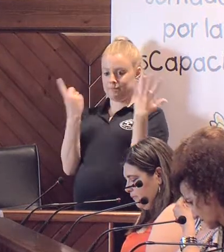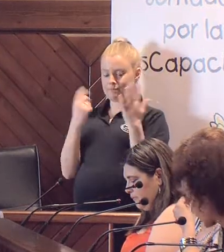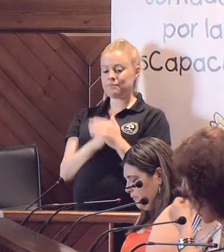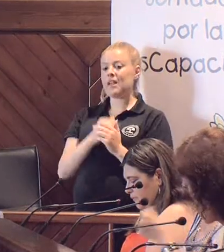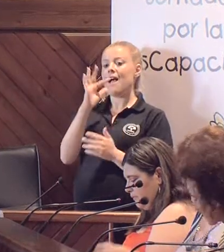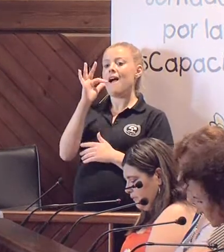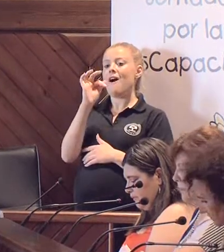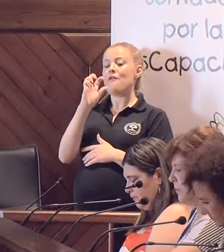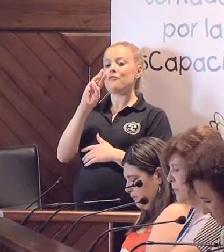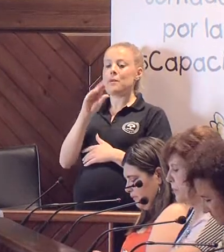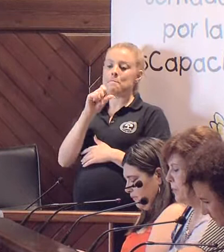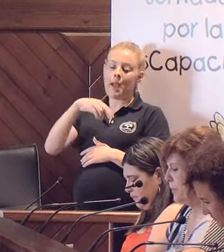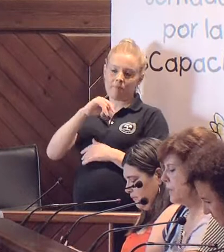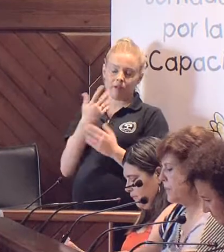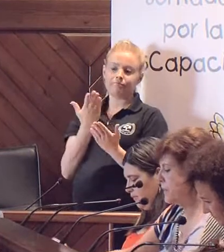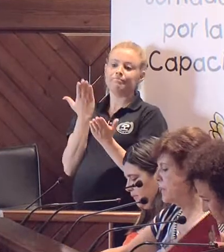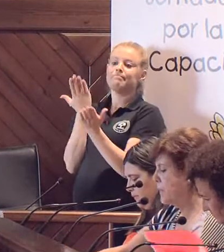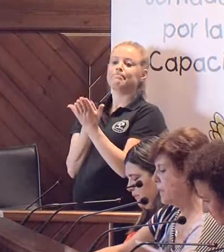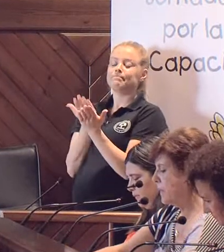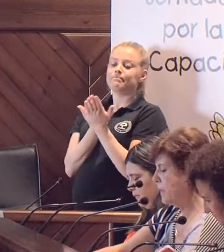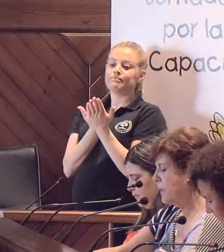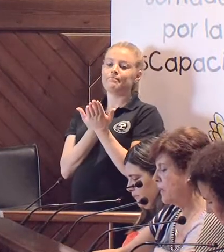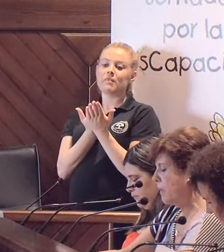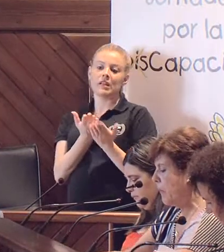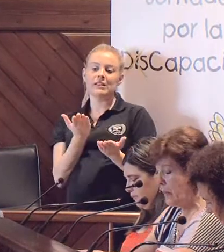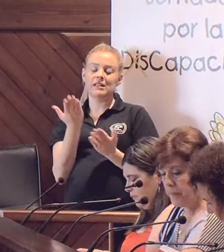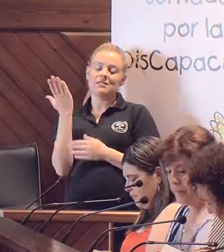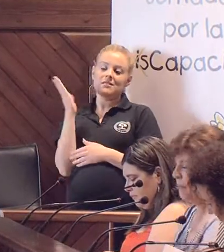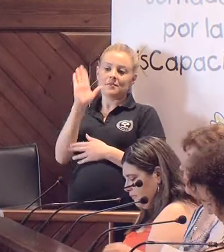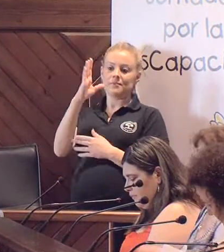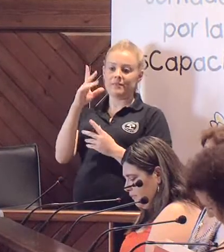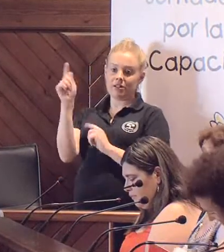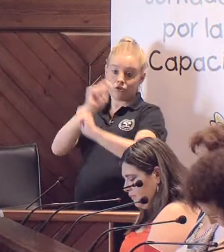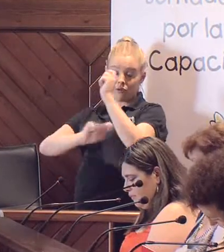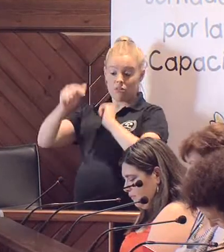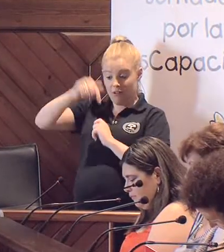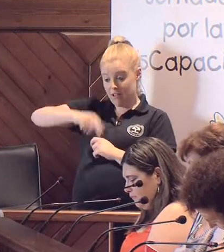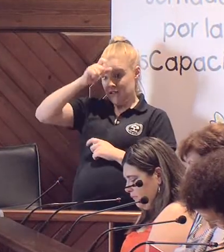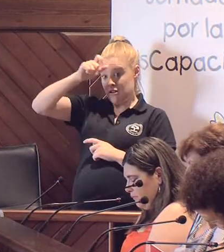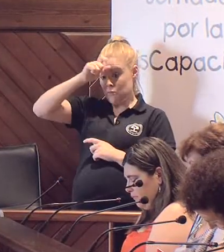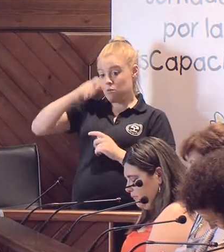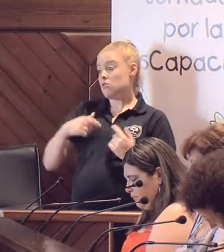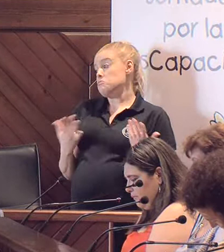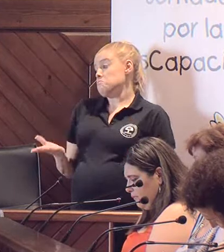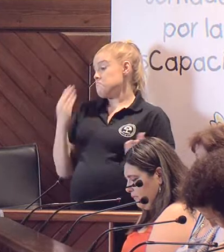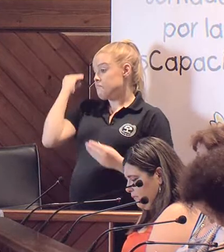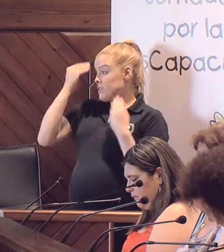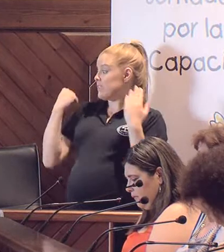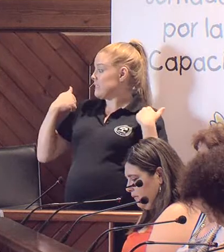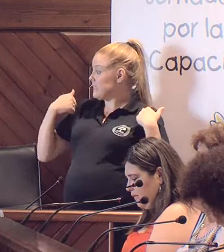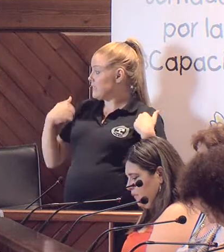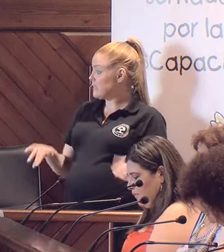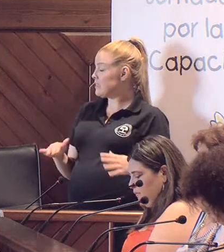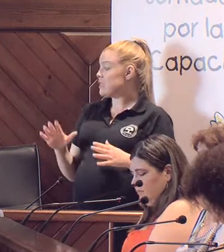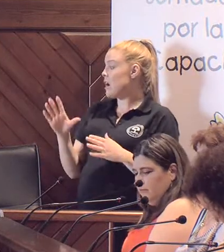FEPAMI nos reclamaba en ese pleno la representatividad de la entidad en la localidad. Creo que, bueno, ellos están ya